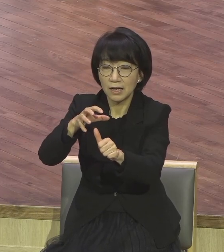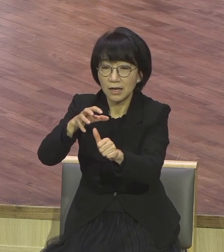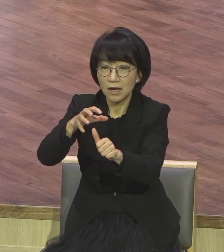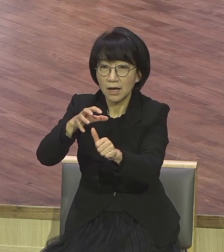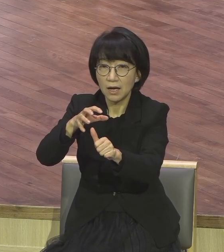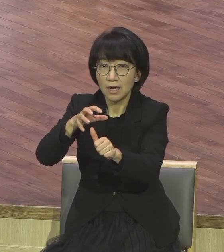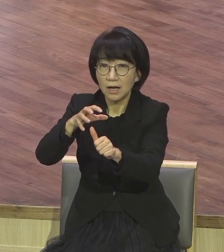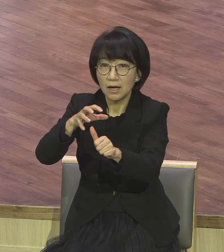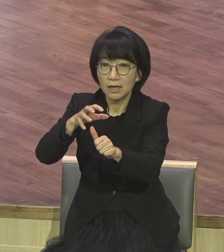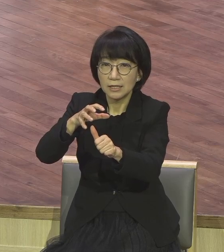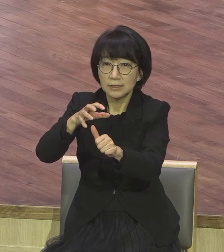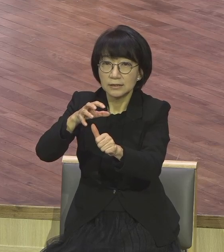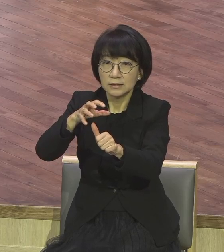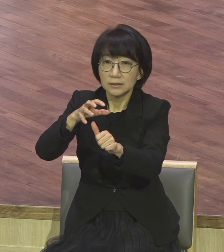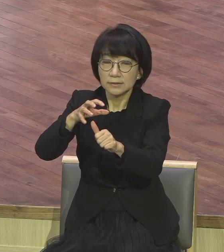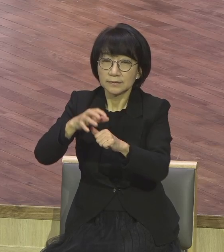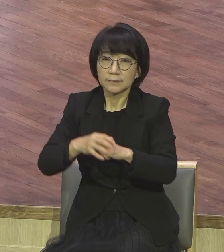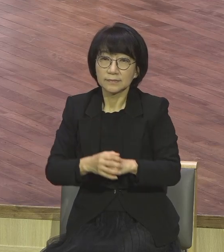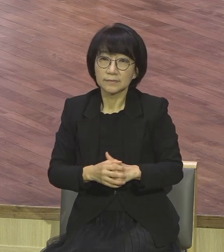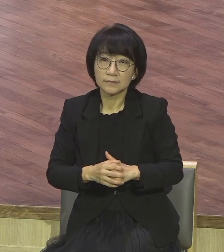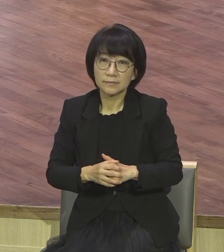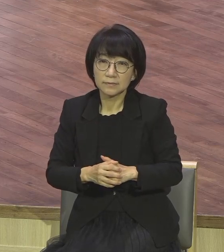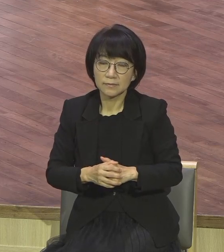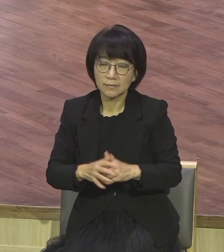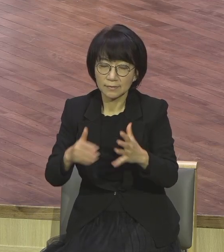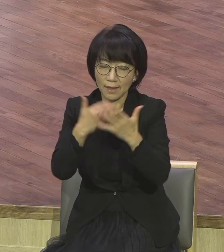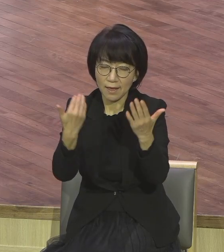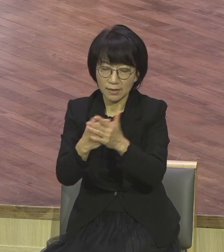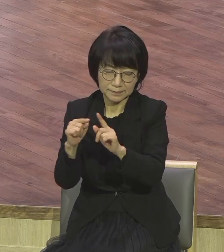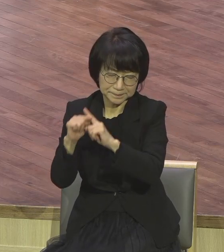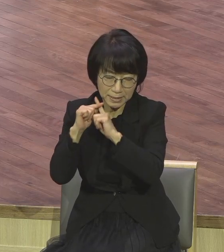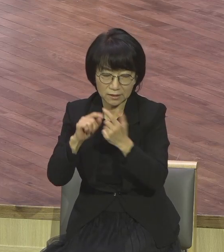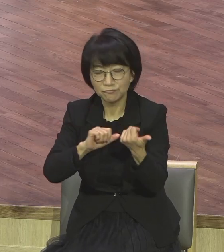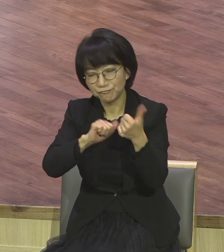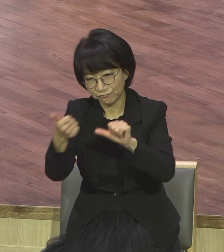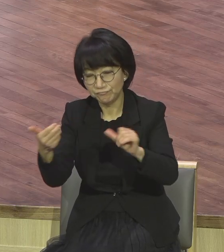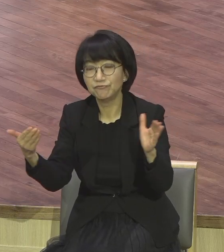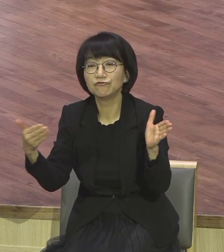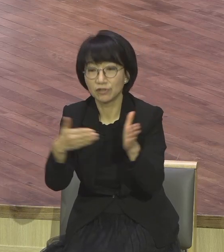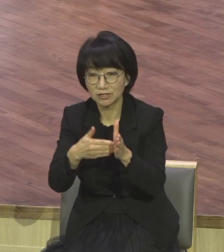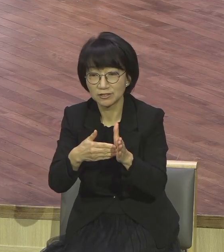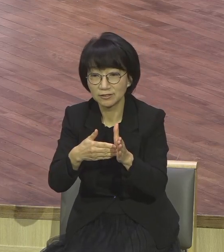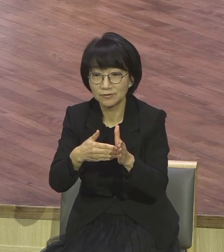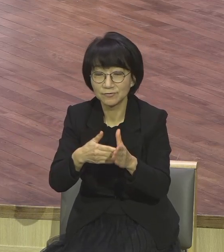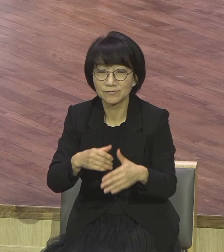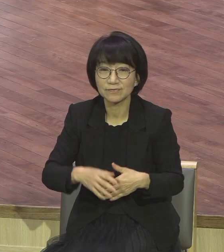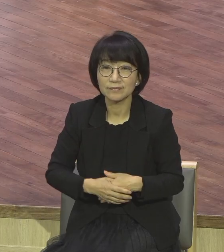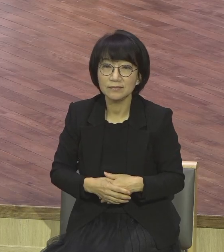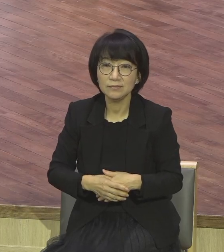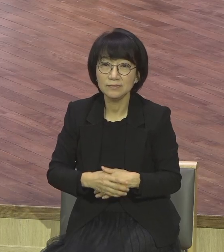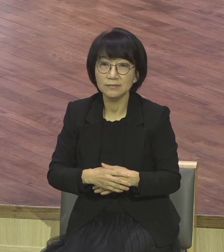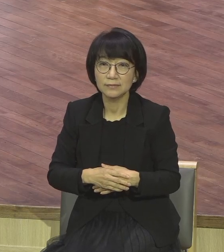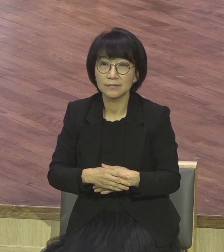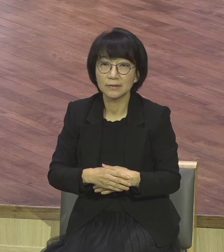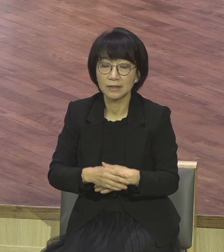싹 다 순교했습니다. 다 죽었다고요. 예수 믿는 하나 때문에